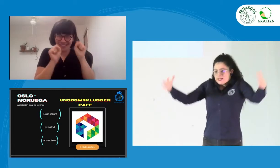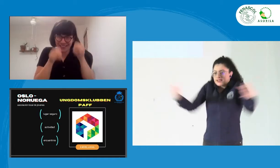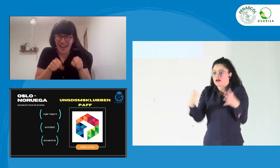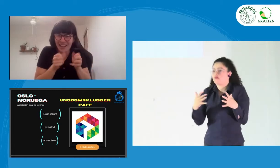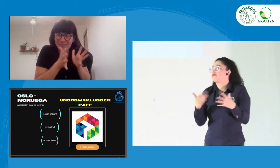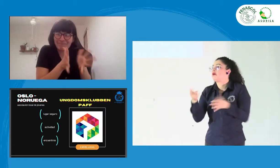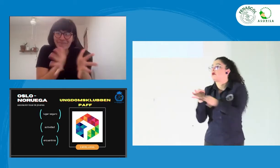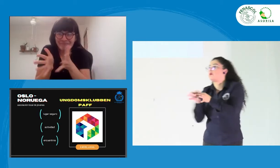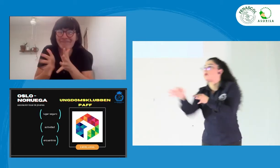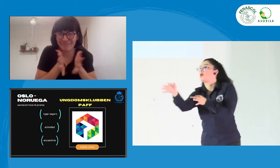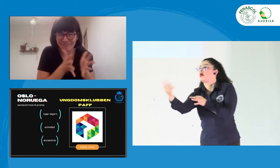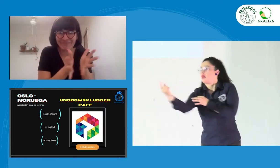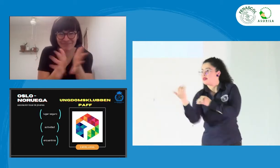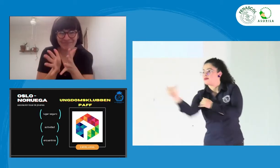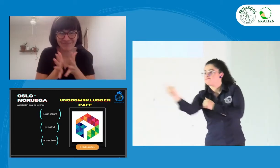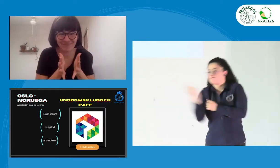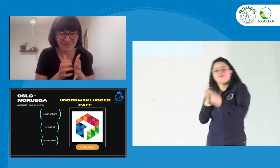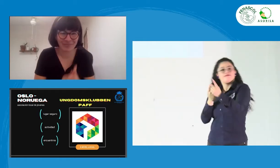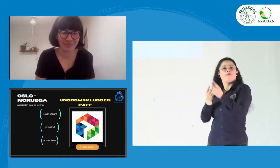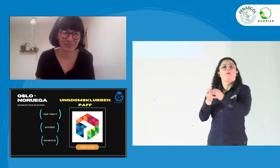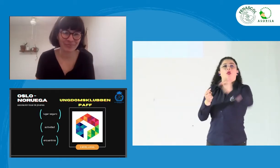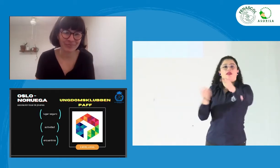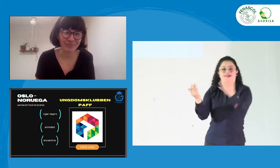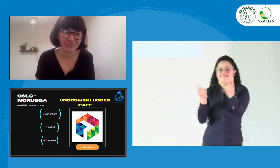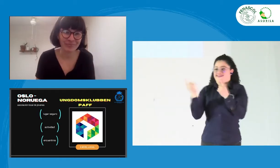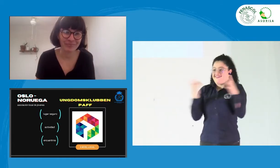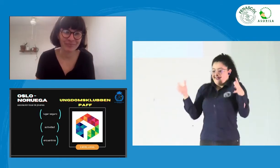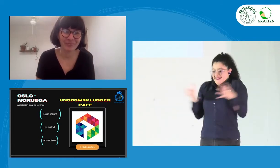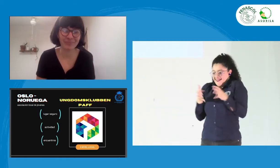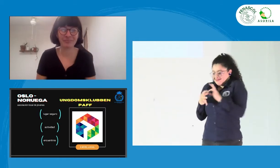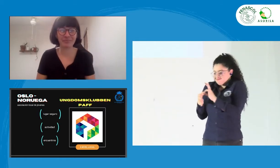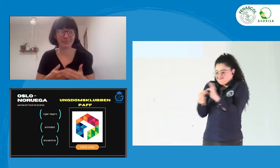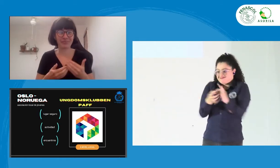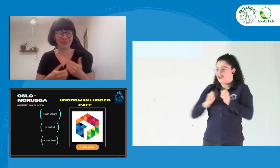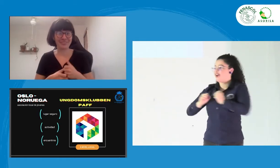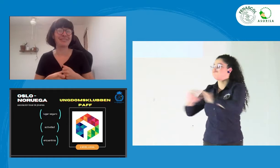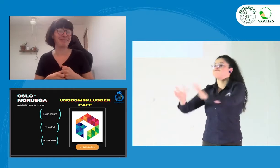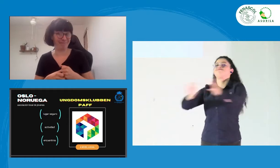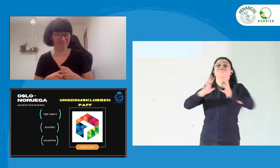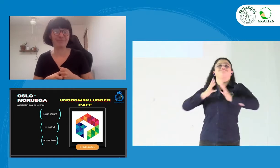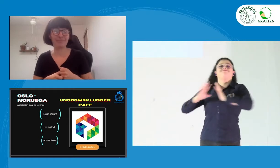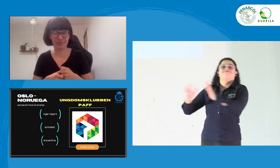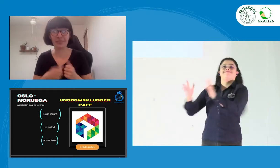fueron buscando esa asociación y efectivamente encontrar ese espacio señante.